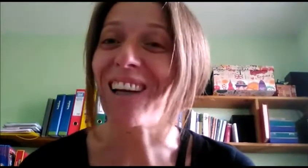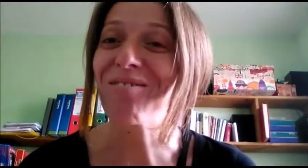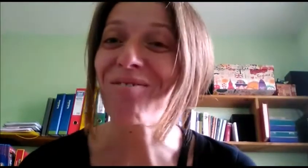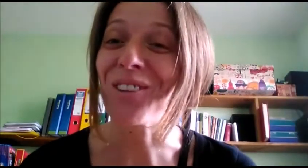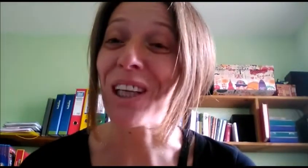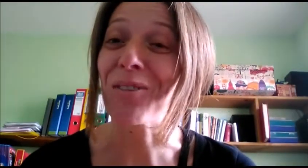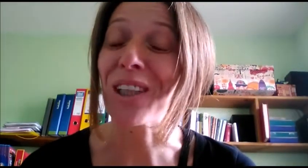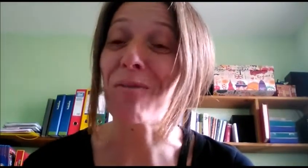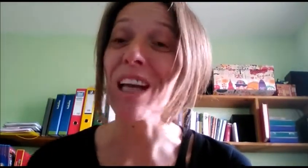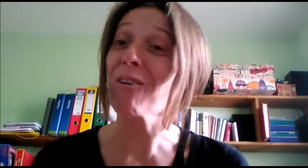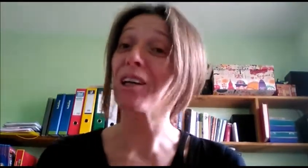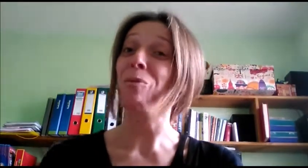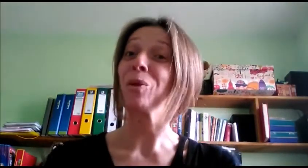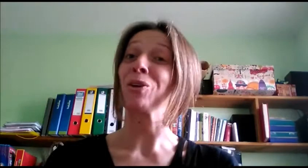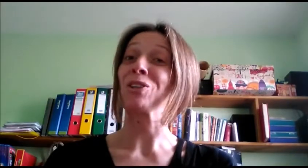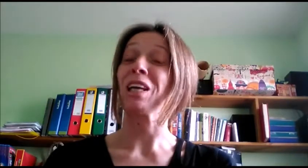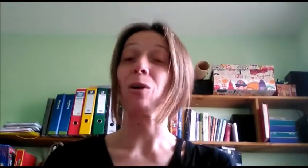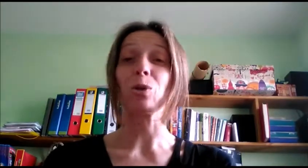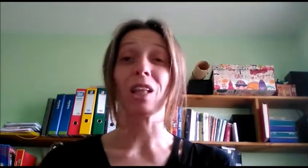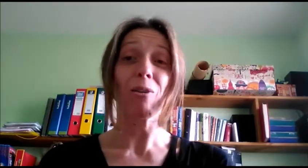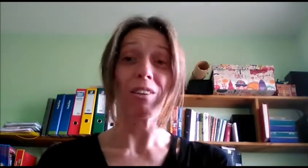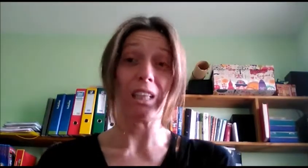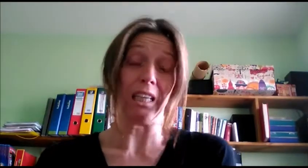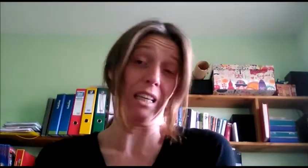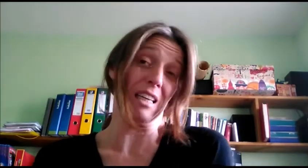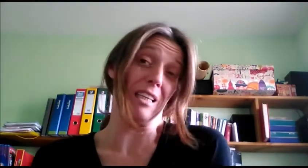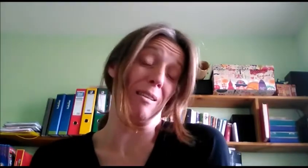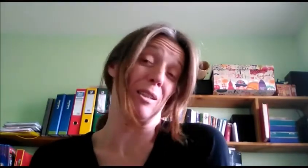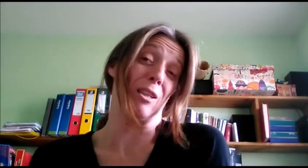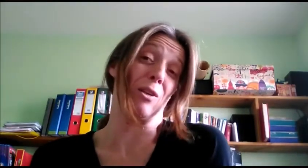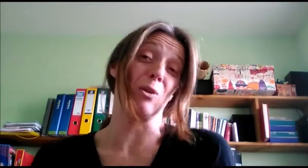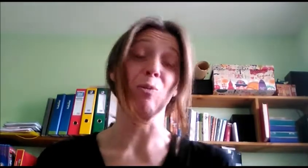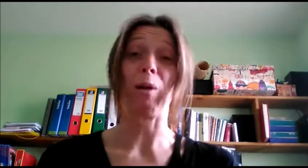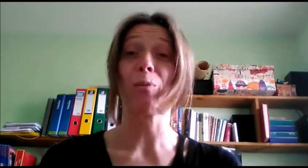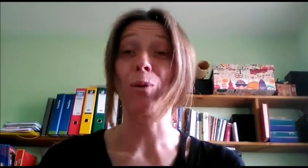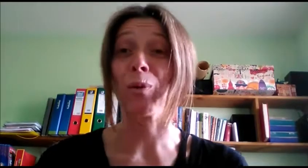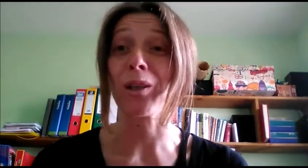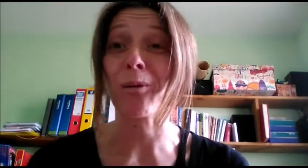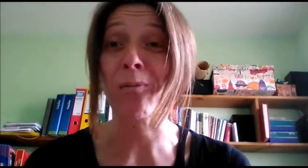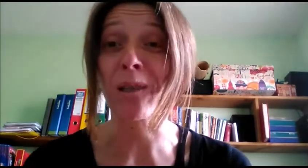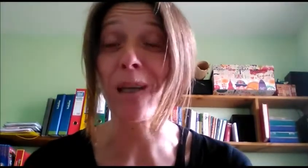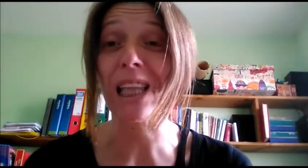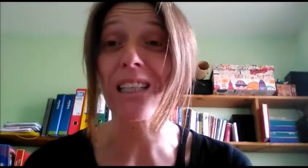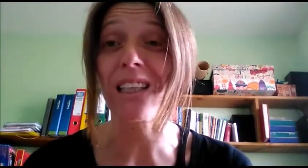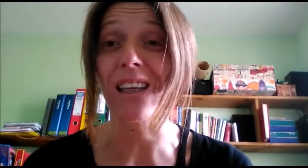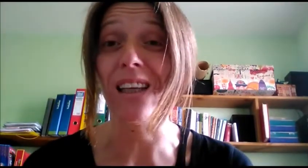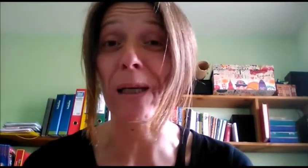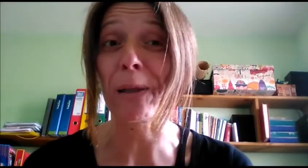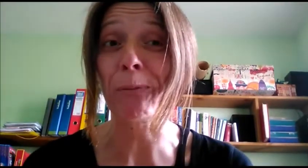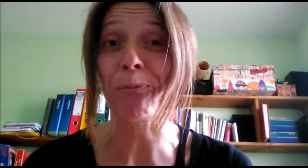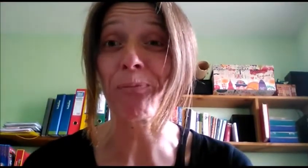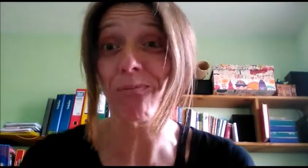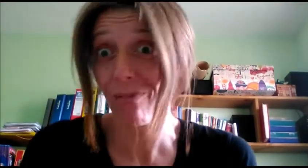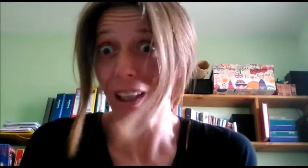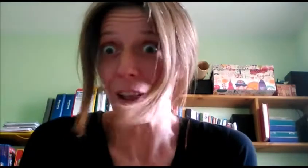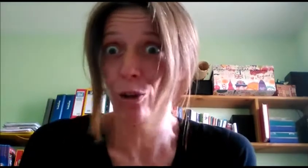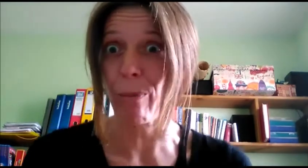Pues ya hemos terminado Espero que os haya gustado y si os mola pues lo podéis ver más veces y os lo